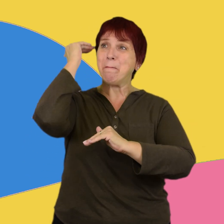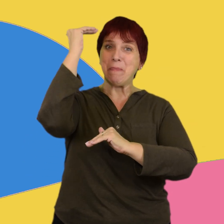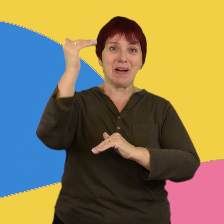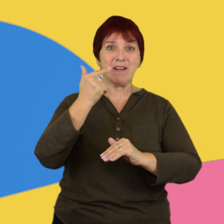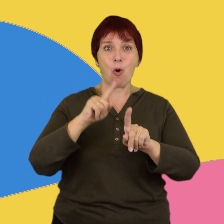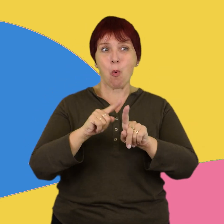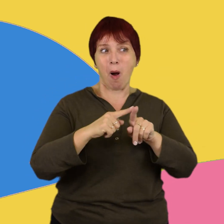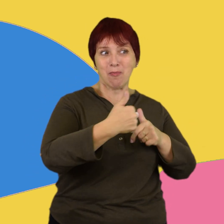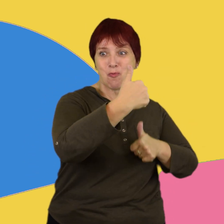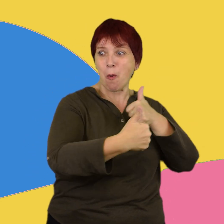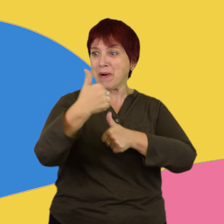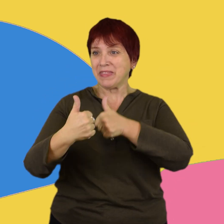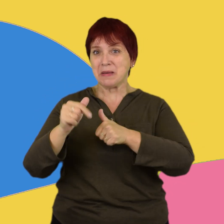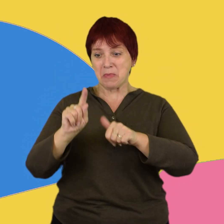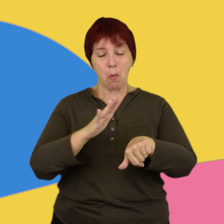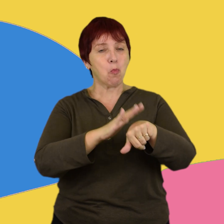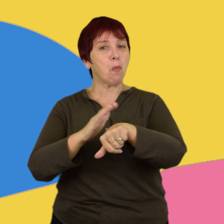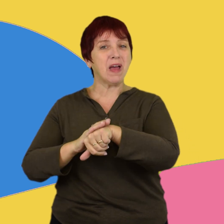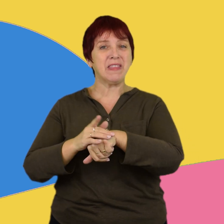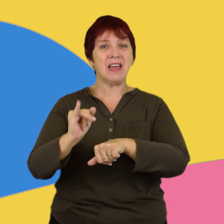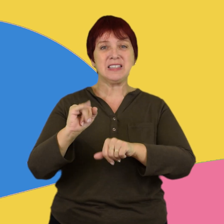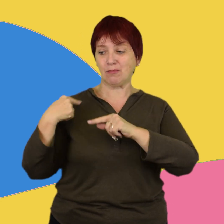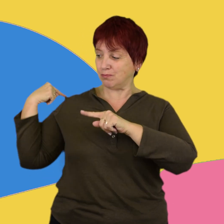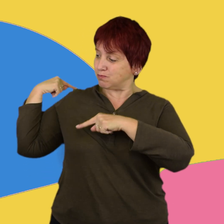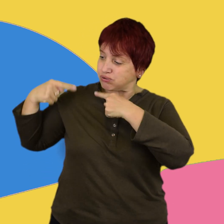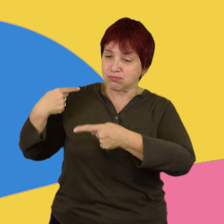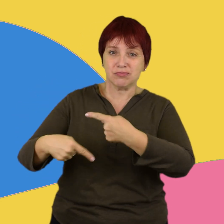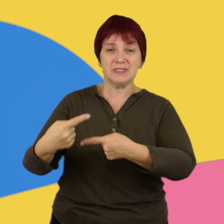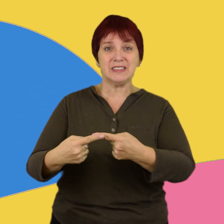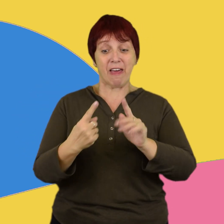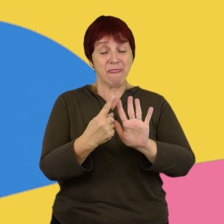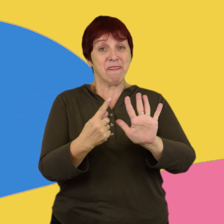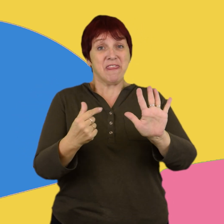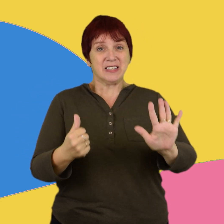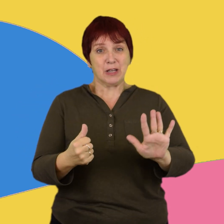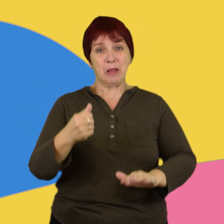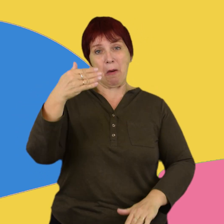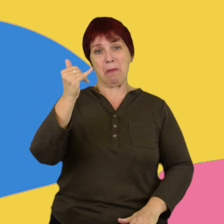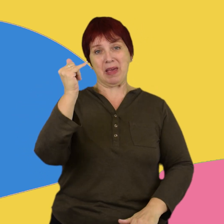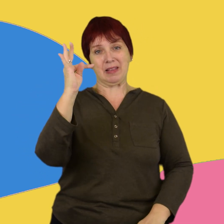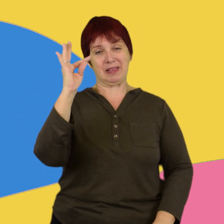gracias a la competencia de los integrantes de la llamada Generación de 16 Bits.